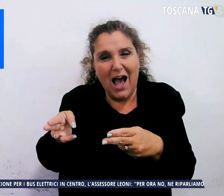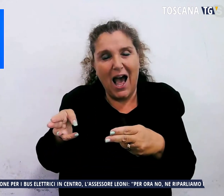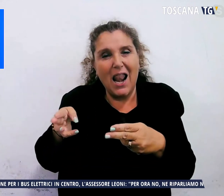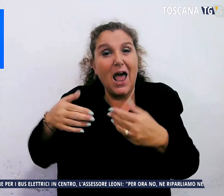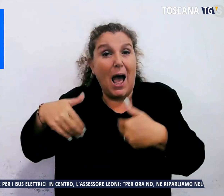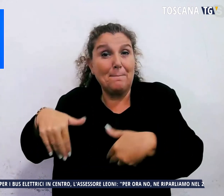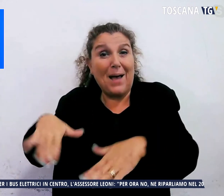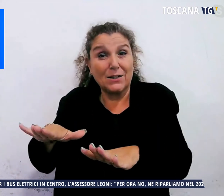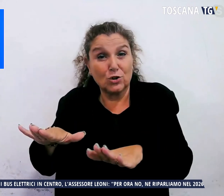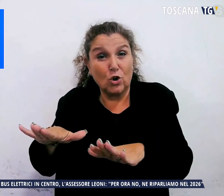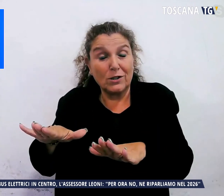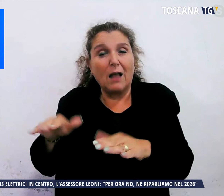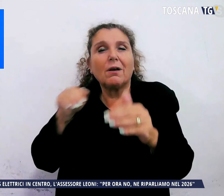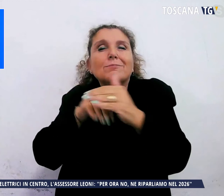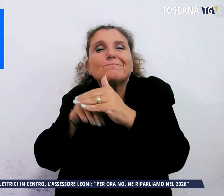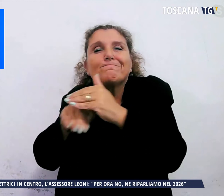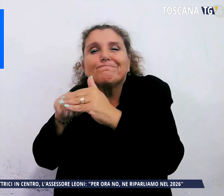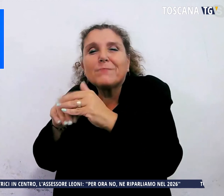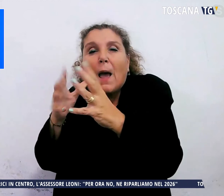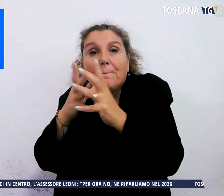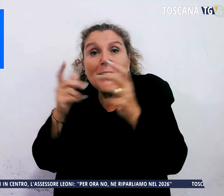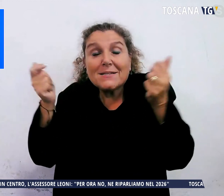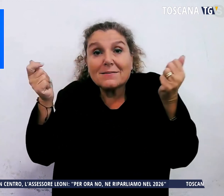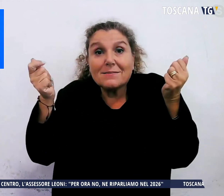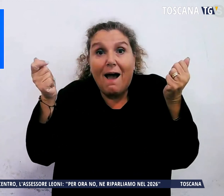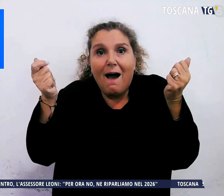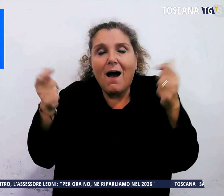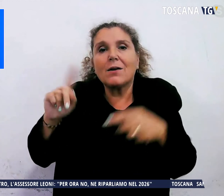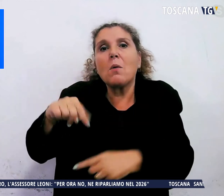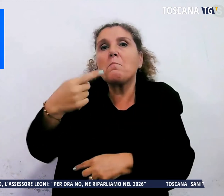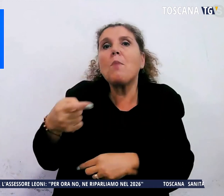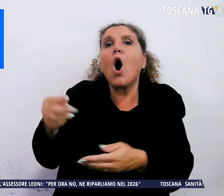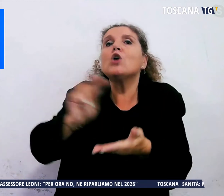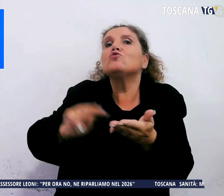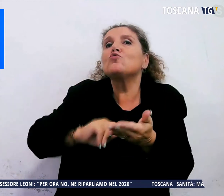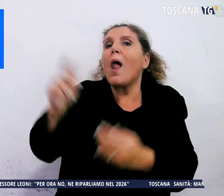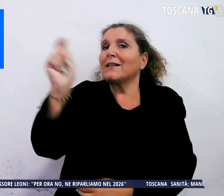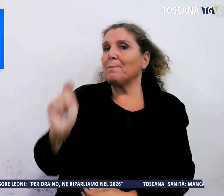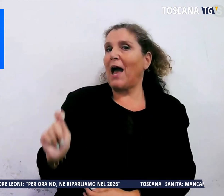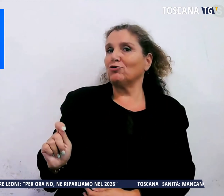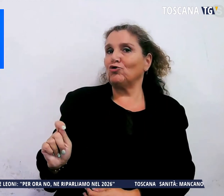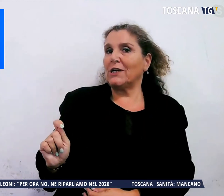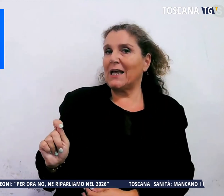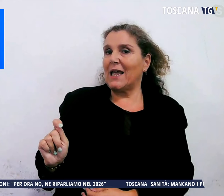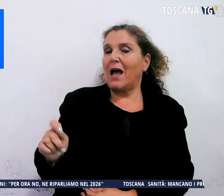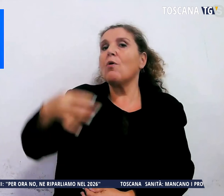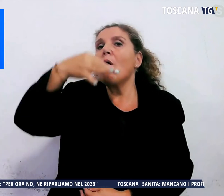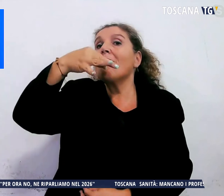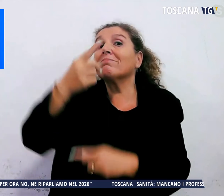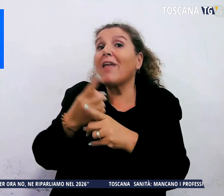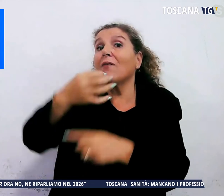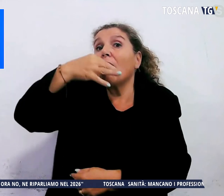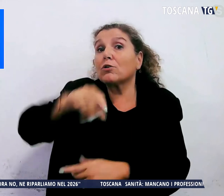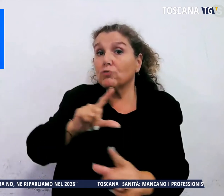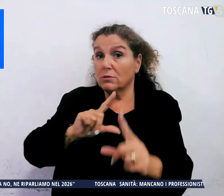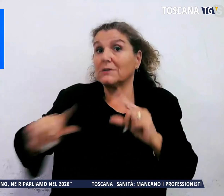nasconde misteri. E poi la scuola di magia dove bisogna riuscire a fuggire da